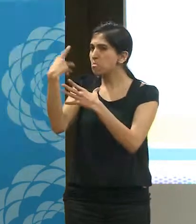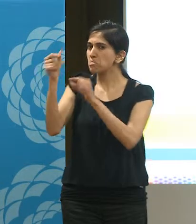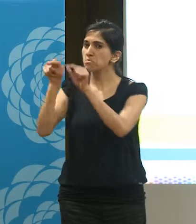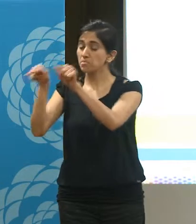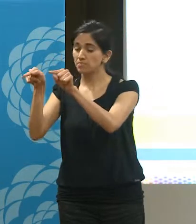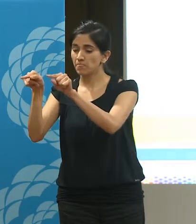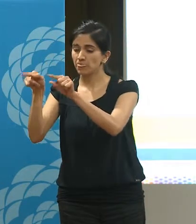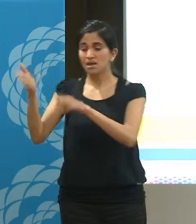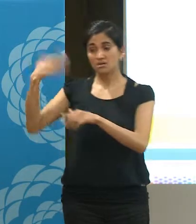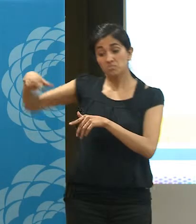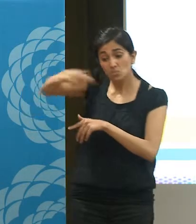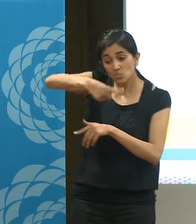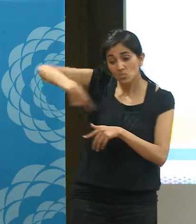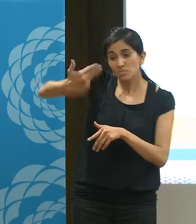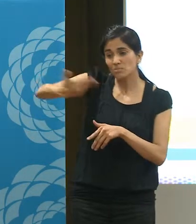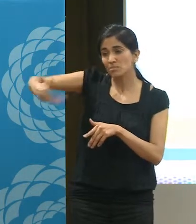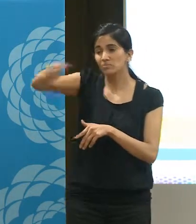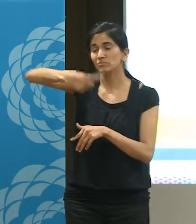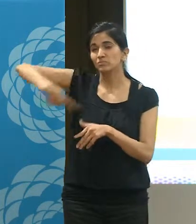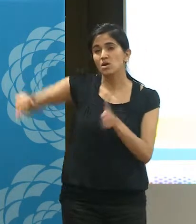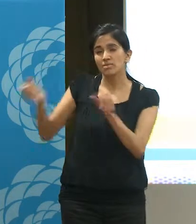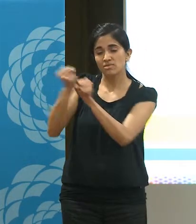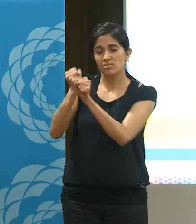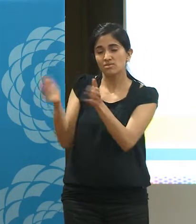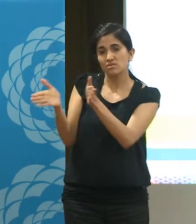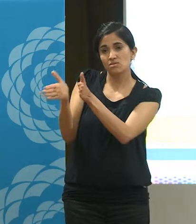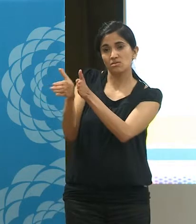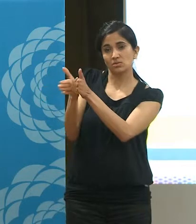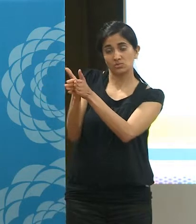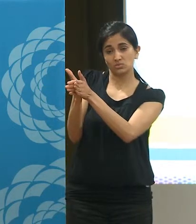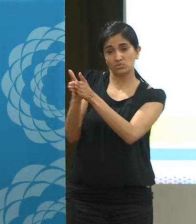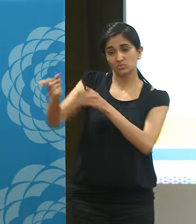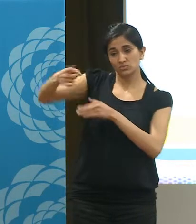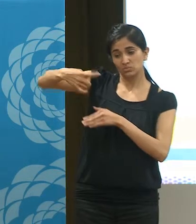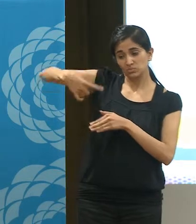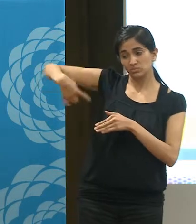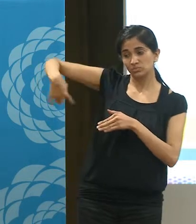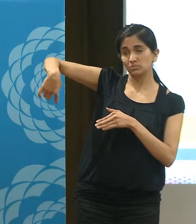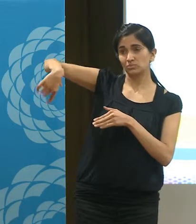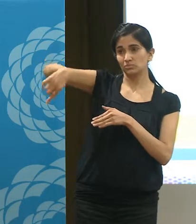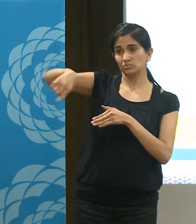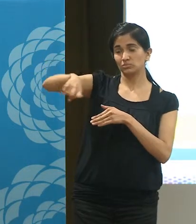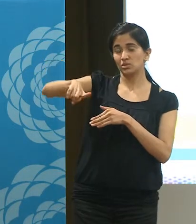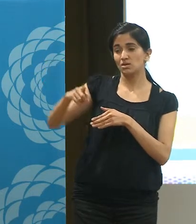en conjunto, una de las principales luchas que se dio el año pasado fue la lucha por el reconocimiento al derecho de la vivienda de estas personas.